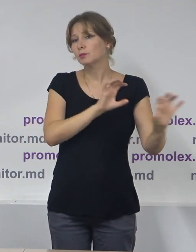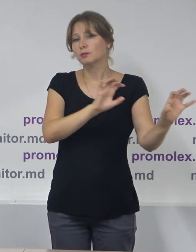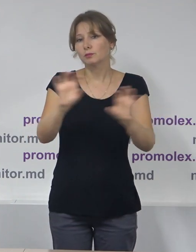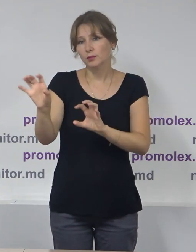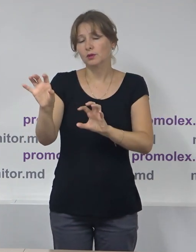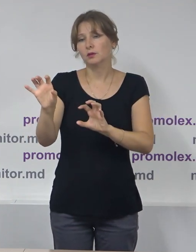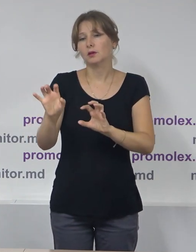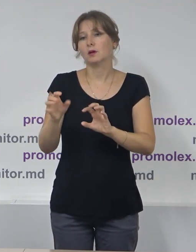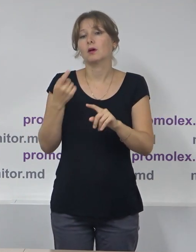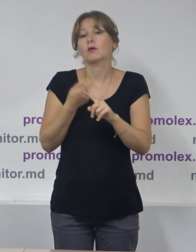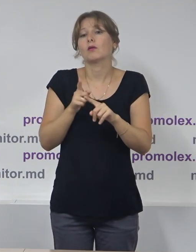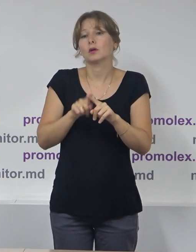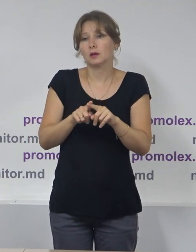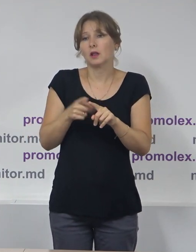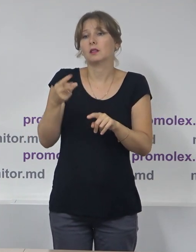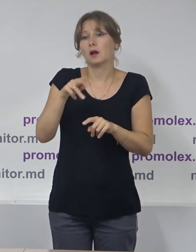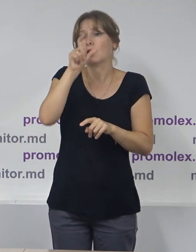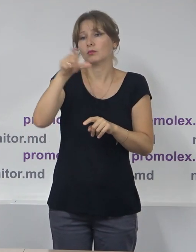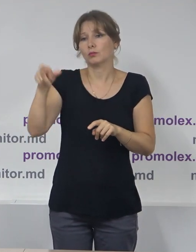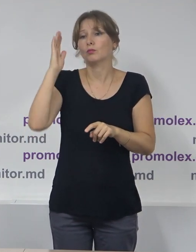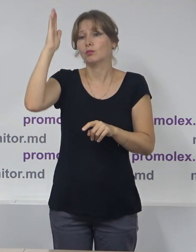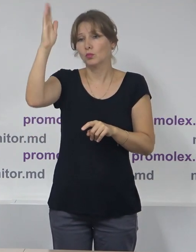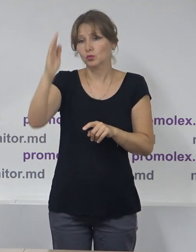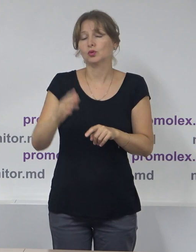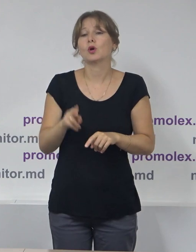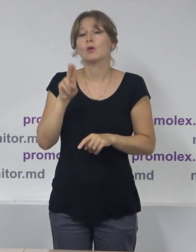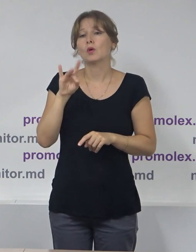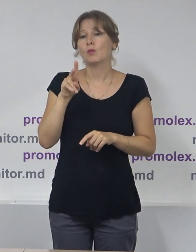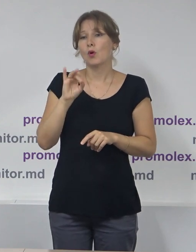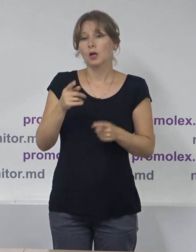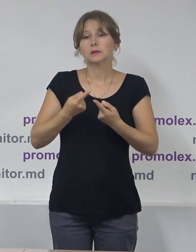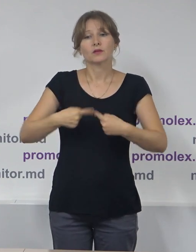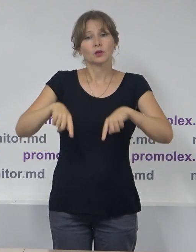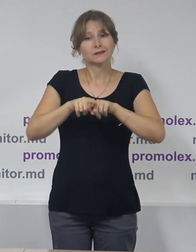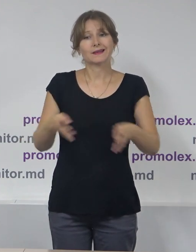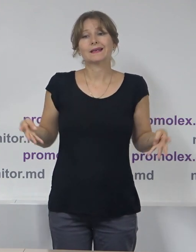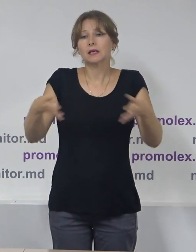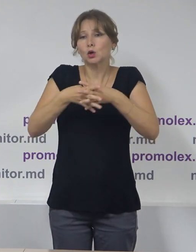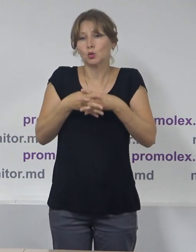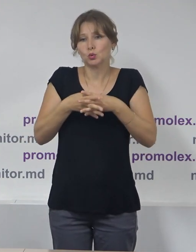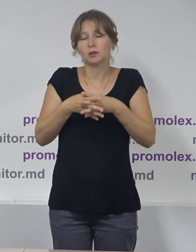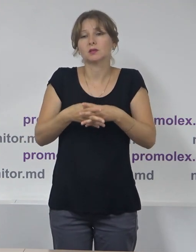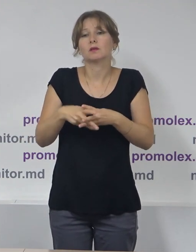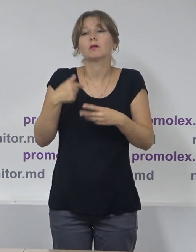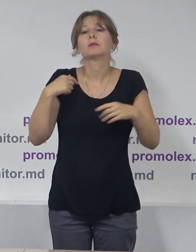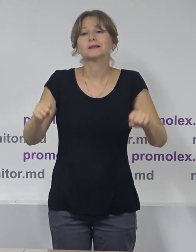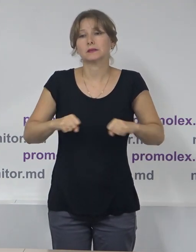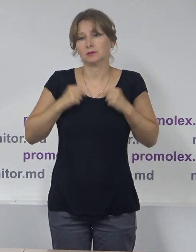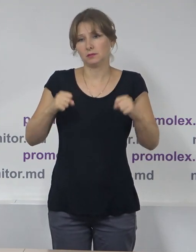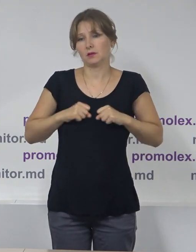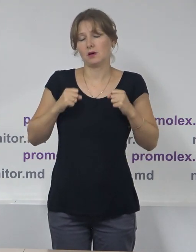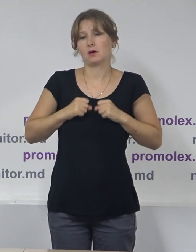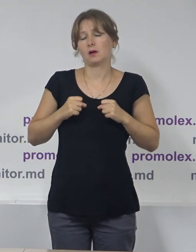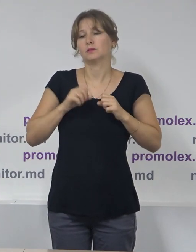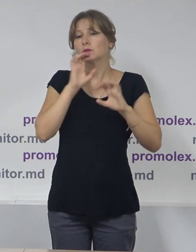acest lucru și pe viitor. Asociația Promolex este o organizație inclusivă. Încercăm să respectăm și